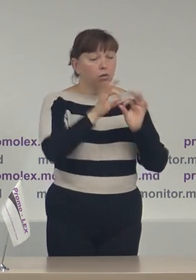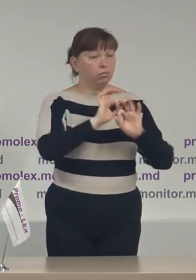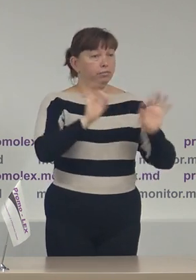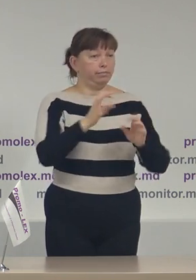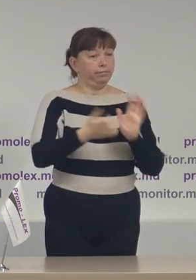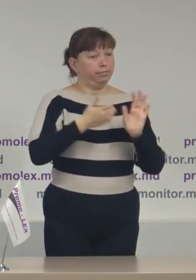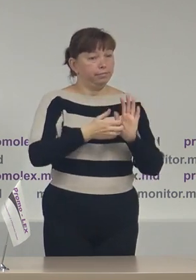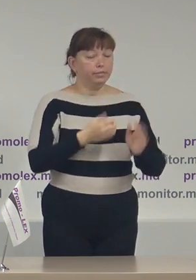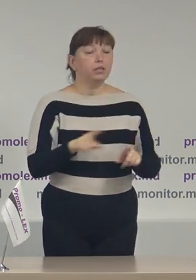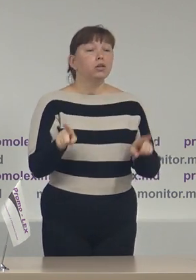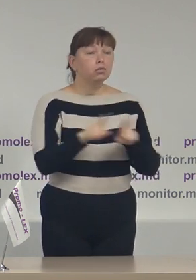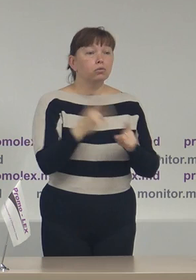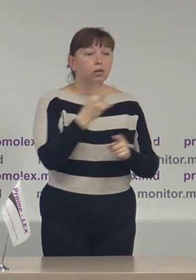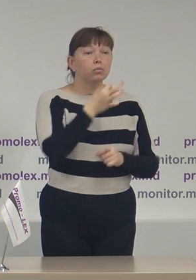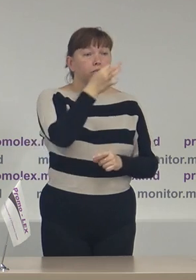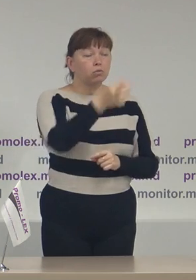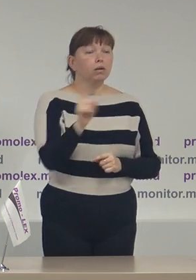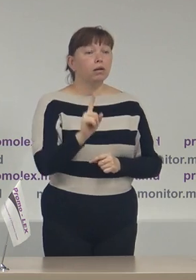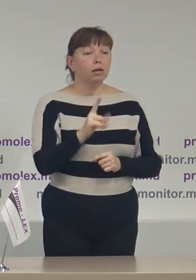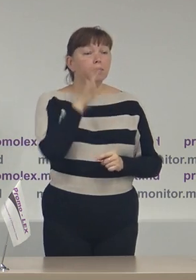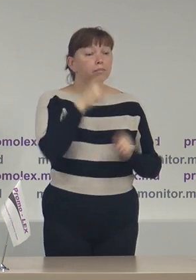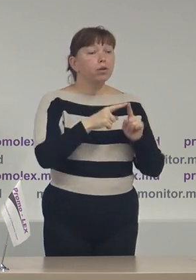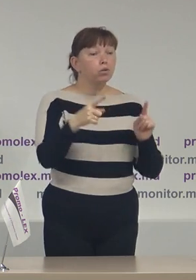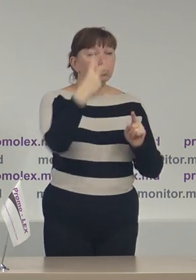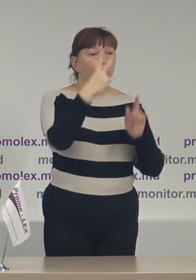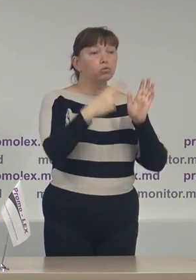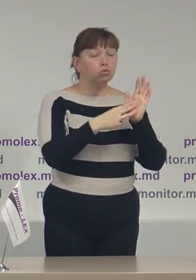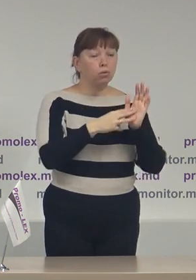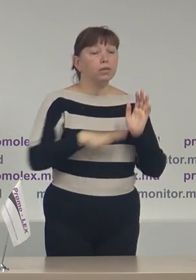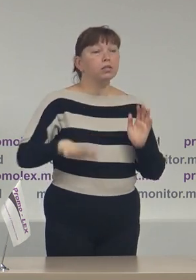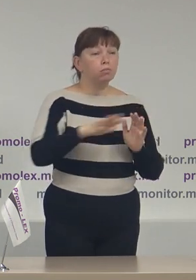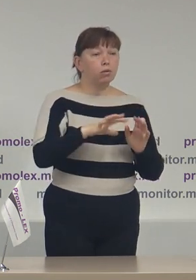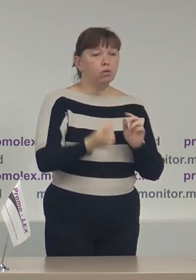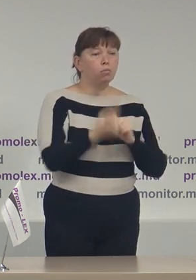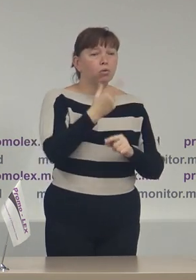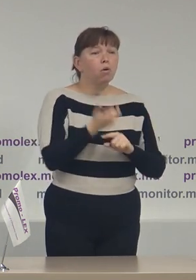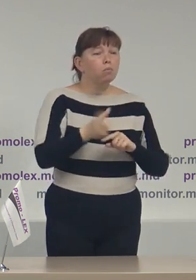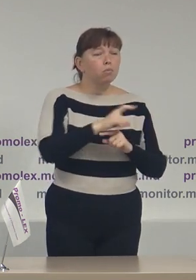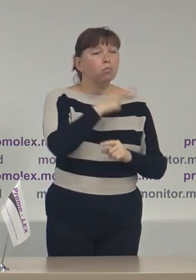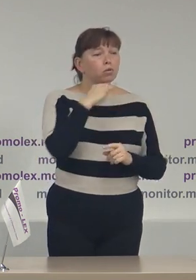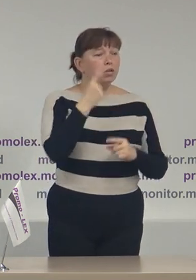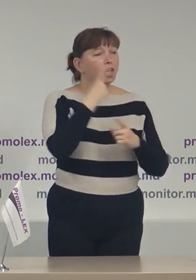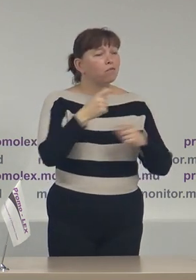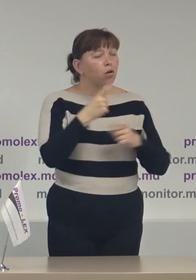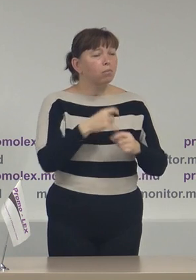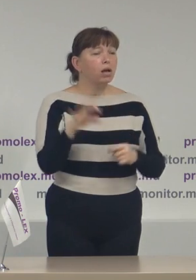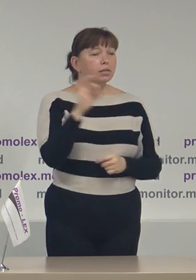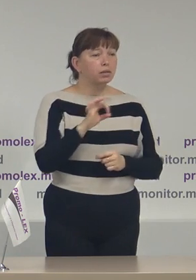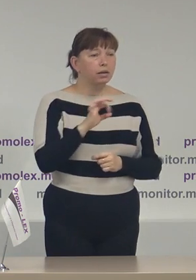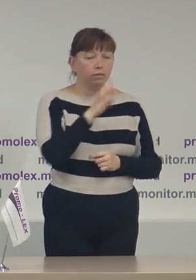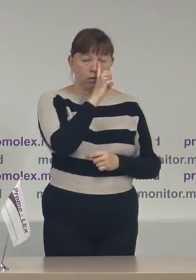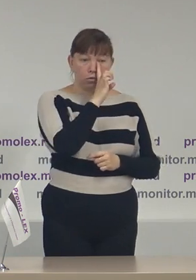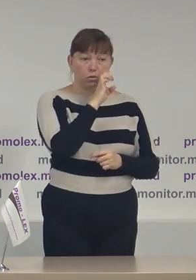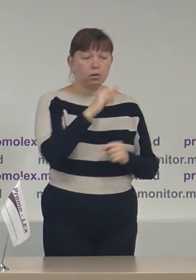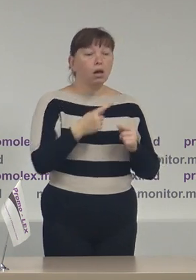rând trebuie să atragem atenție că pe data de 28 în spațiul public au apărut mai multe informații referitor la